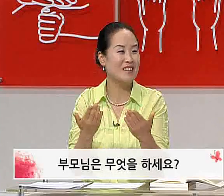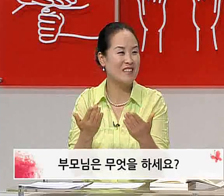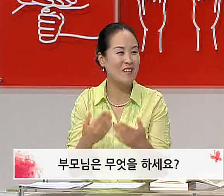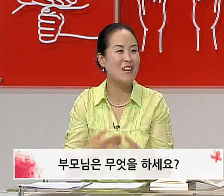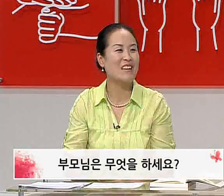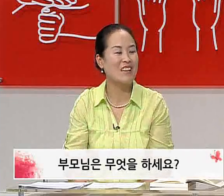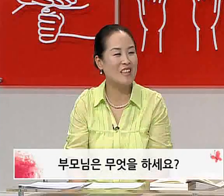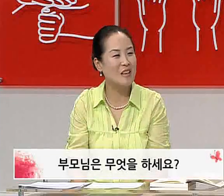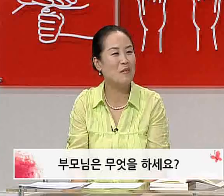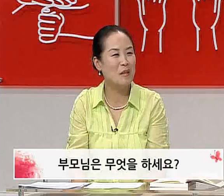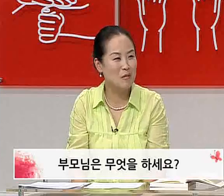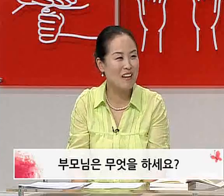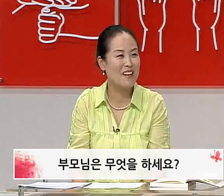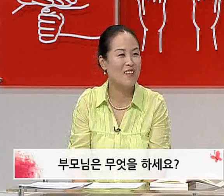했죠? 다시 한번 해볼까요?